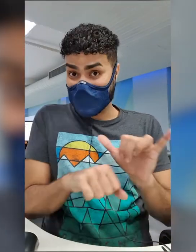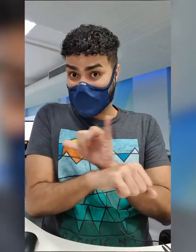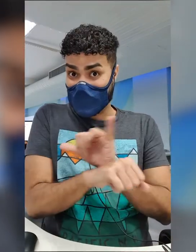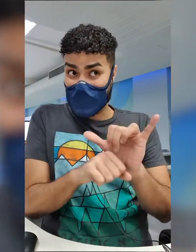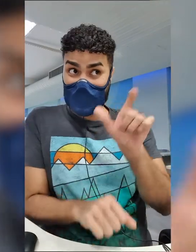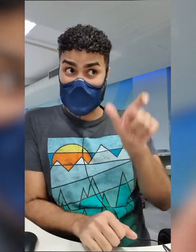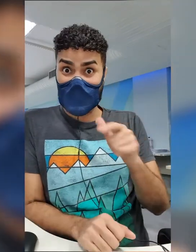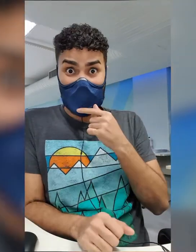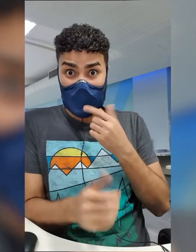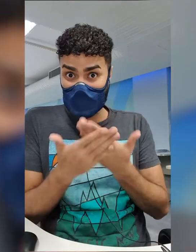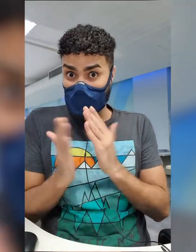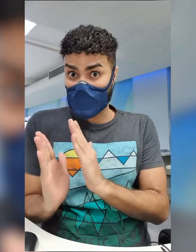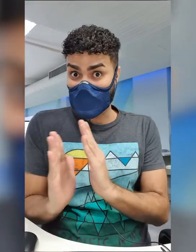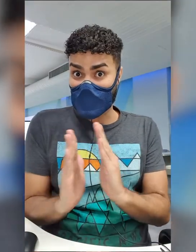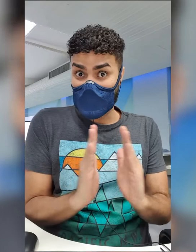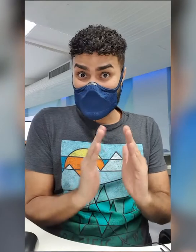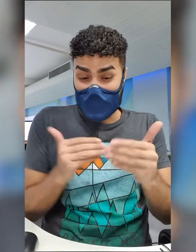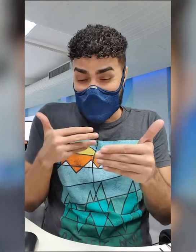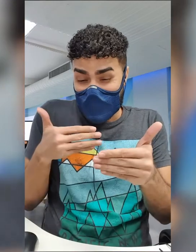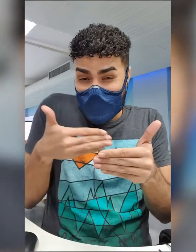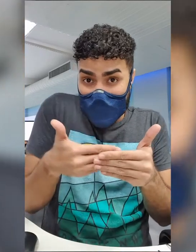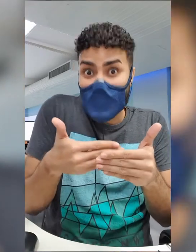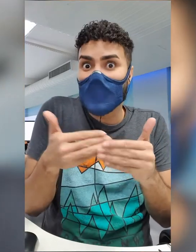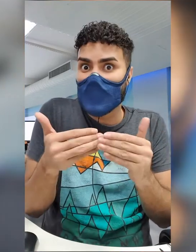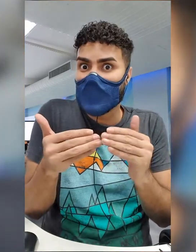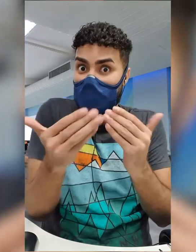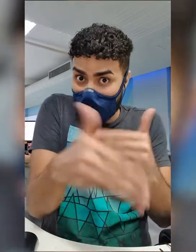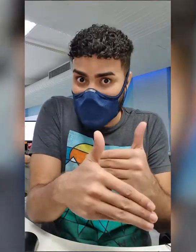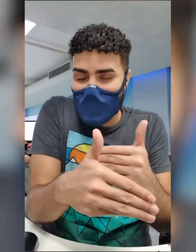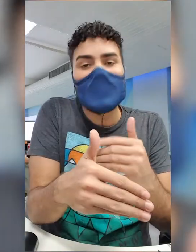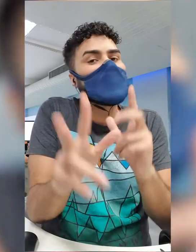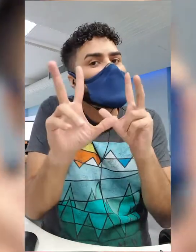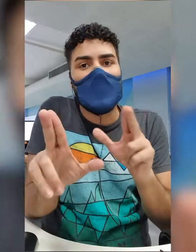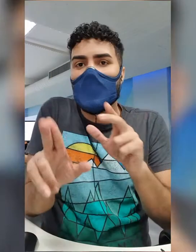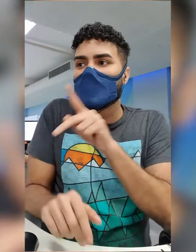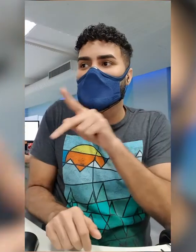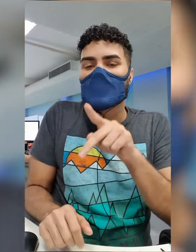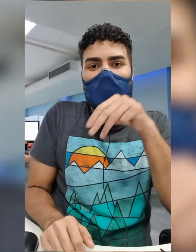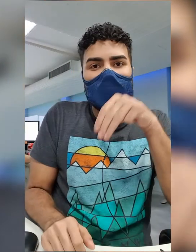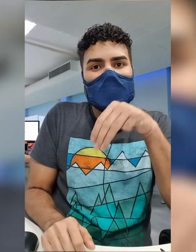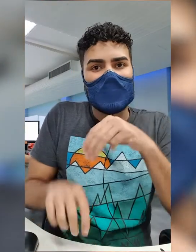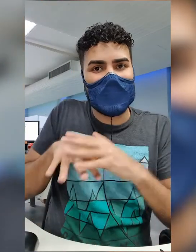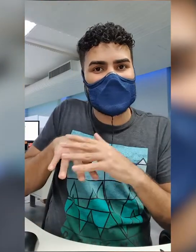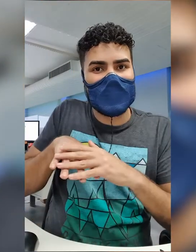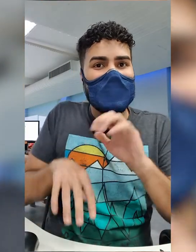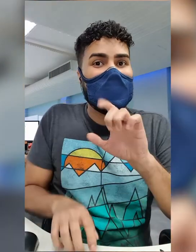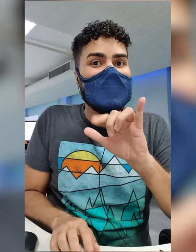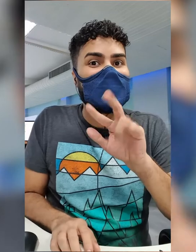A estratégia de João Vitor na reta final para o Enem é a recomendada pelo professor de matemática Elivan de Azevedo.